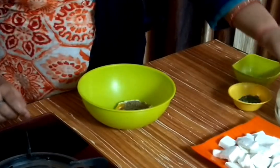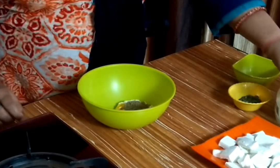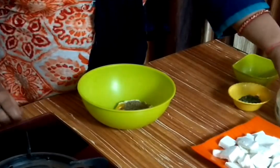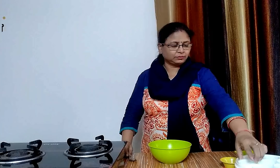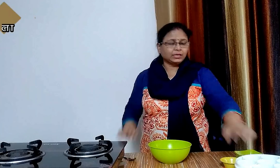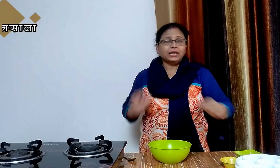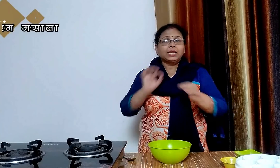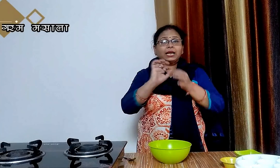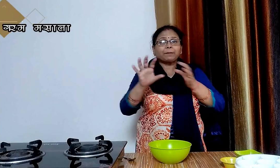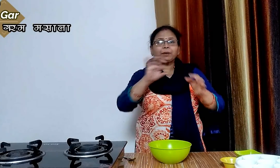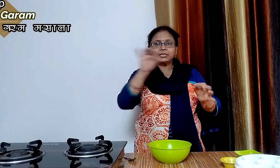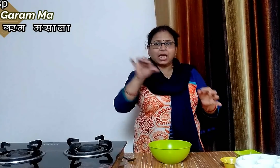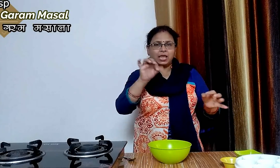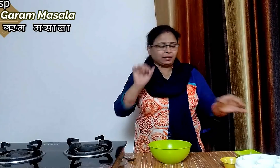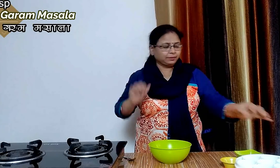आधा चमच गरम मसाला